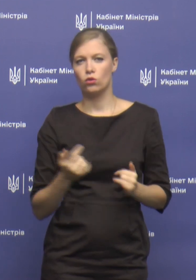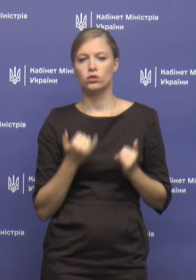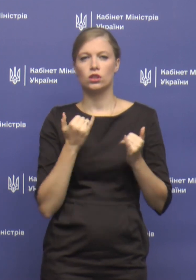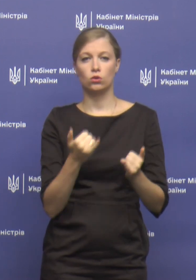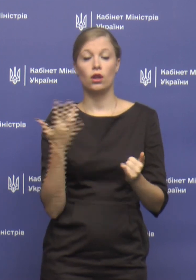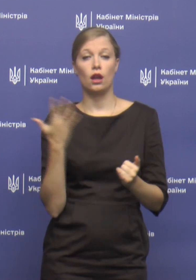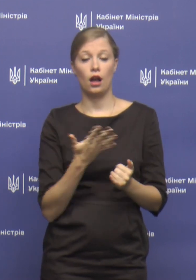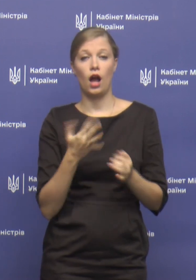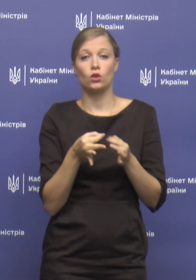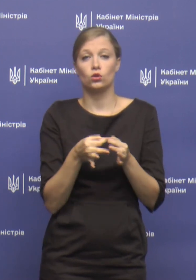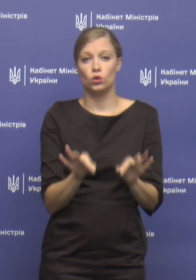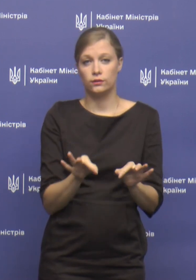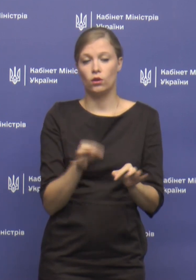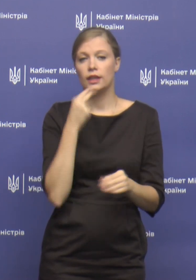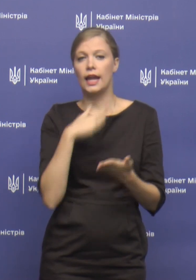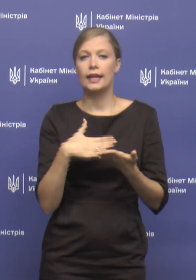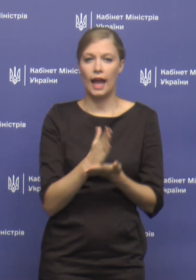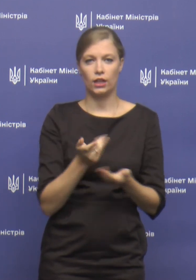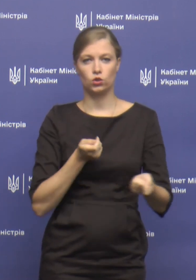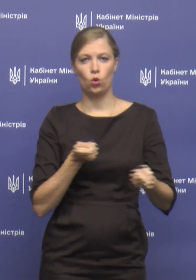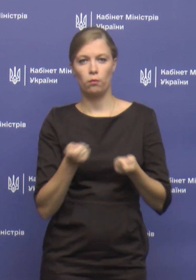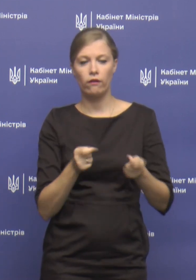арми, яка дозволить якісно управляти арештованим майном. Дякую!